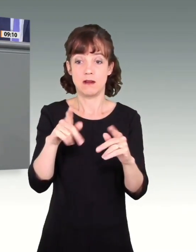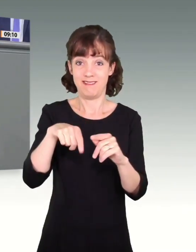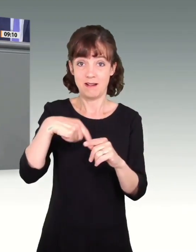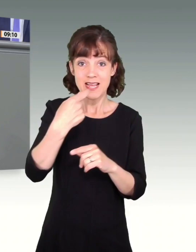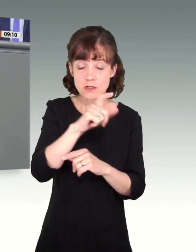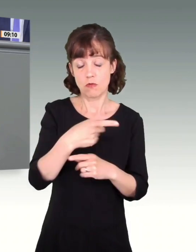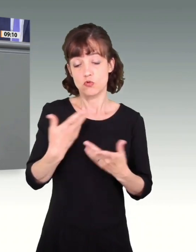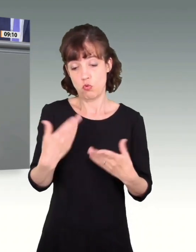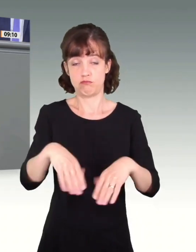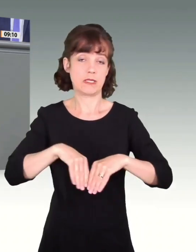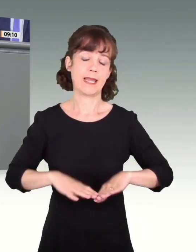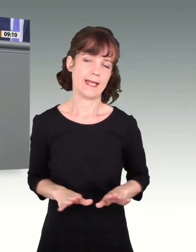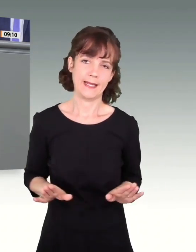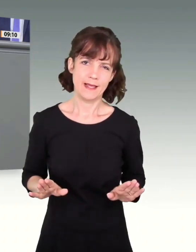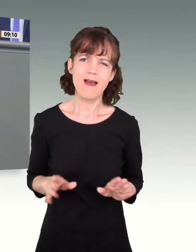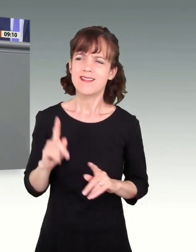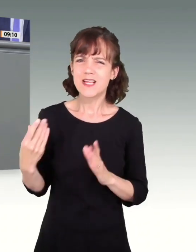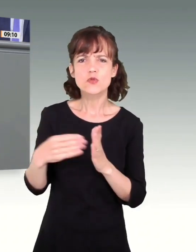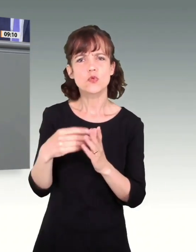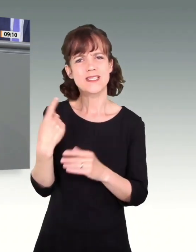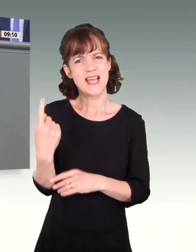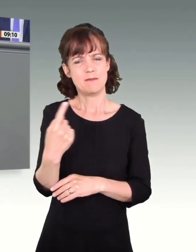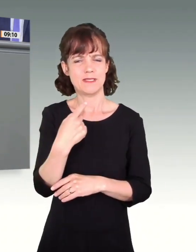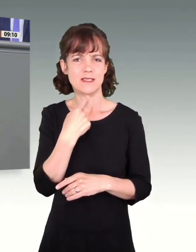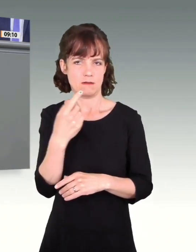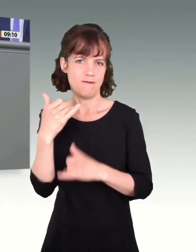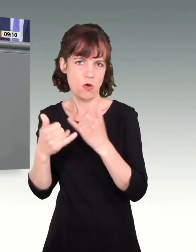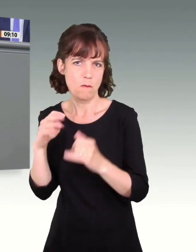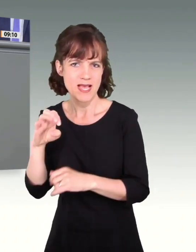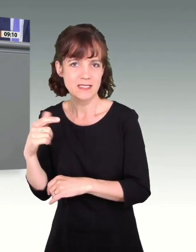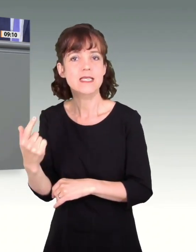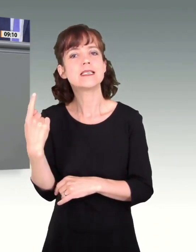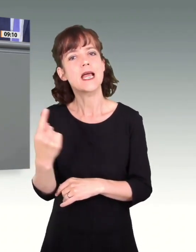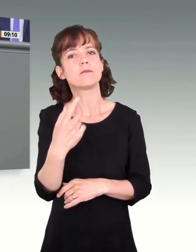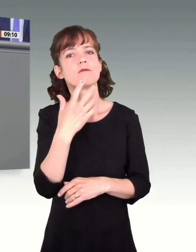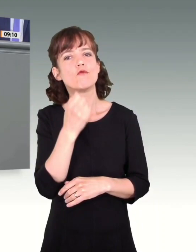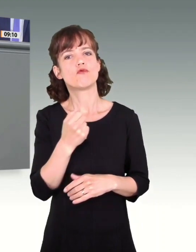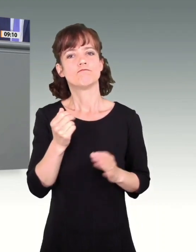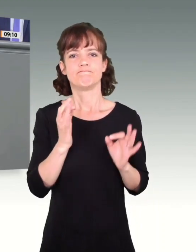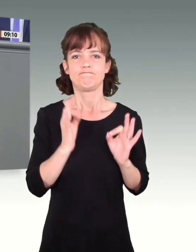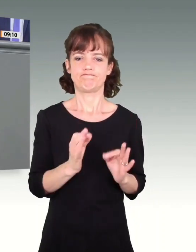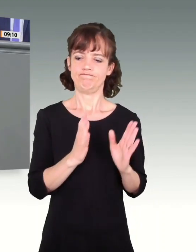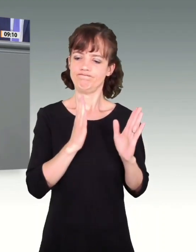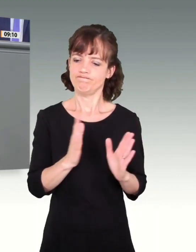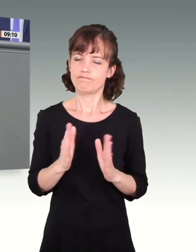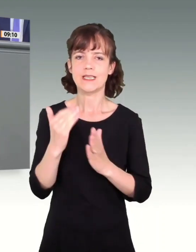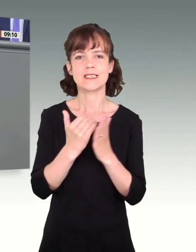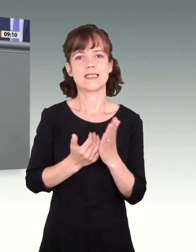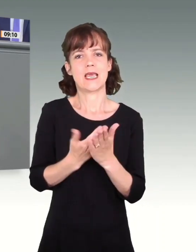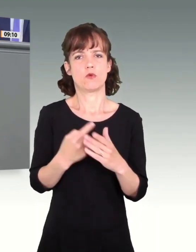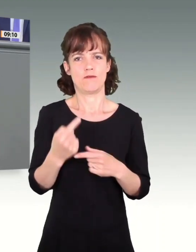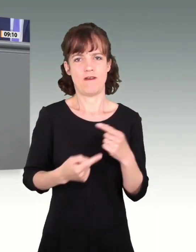akzeptieren. Sie haben davon gesprochen, Frau Maas, dass Sie ein ordentliches Gesetzgebungsverfahren möchten. Wenn Sie ein ordentliches